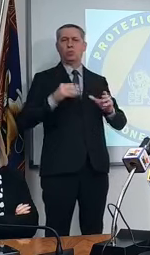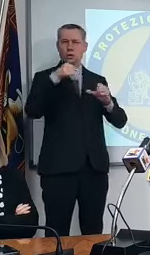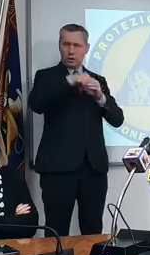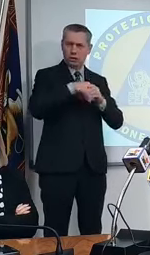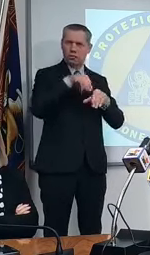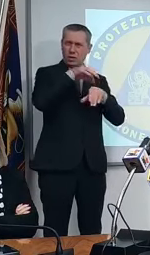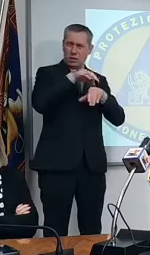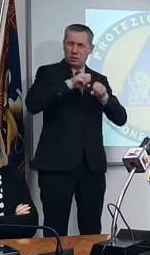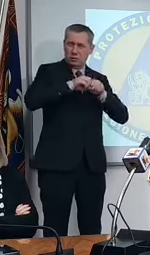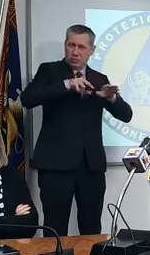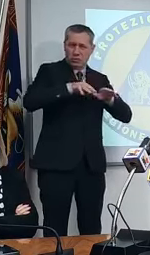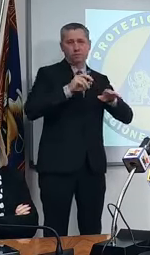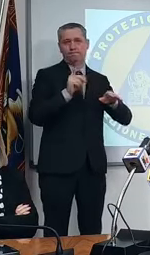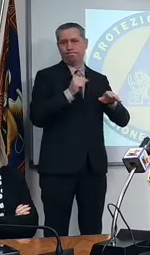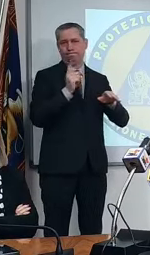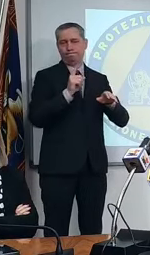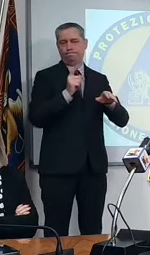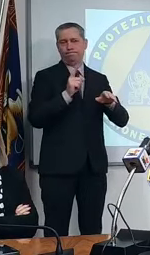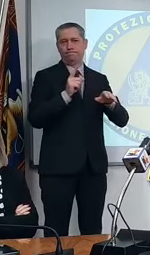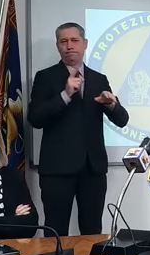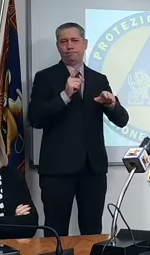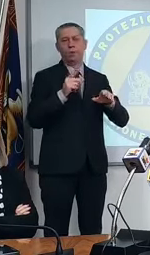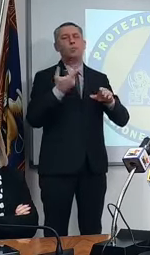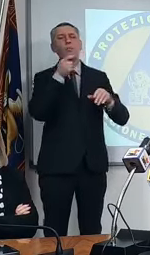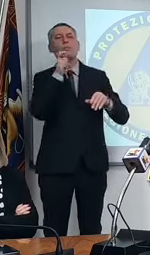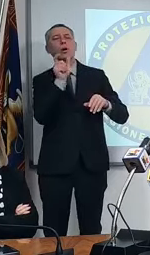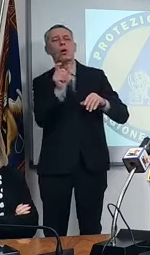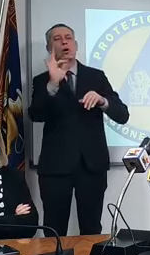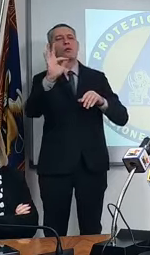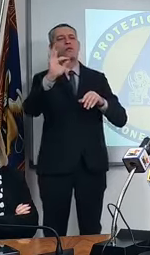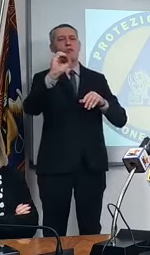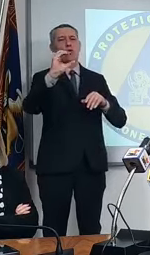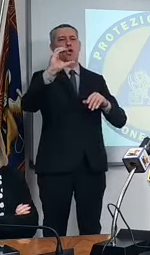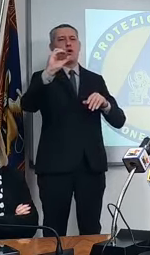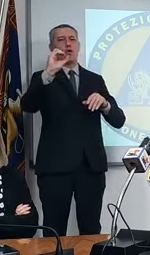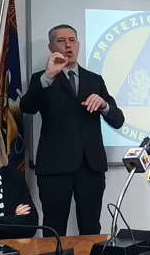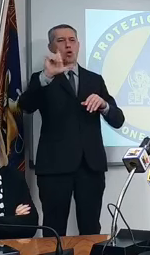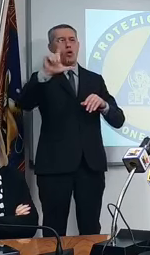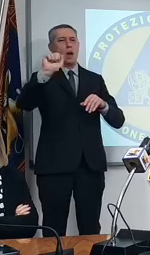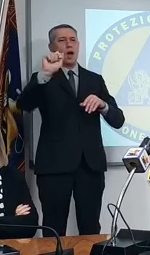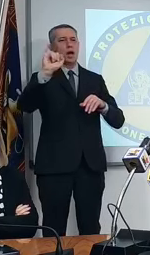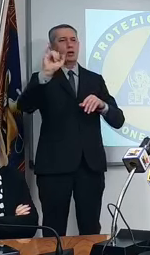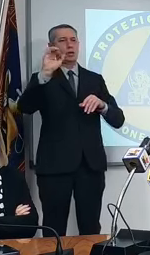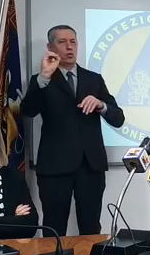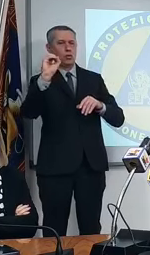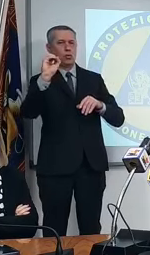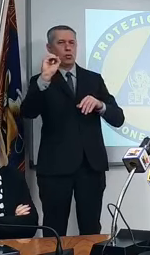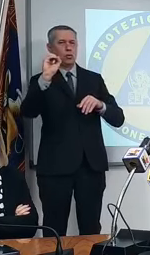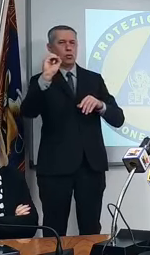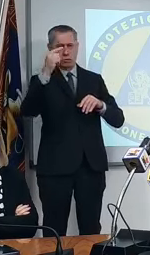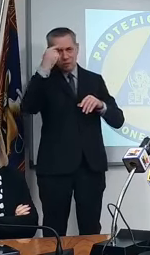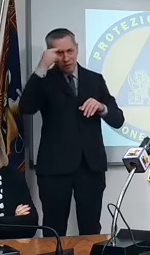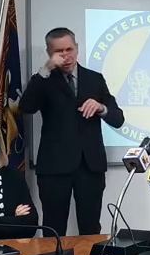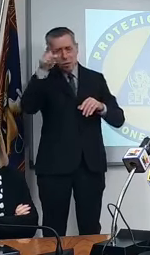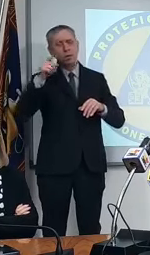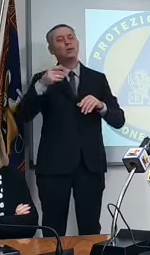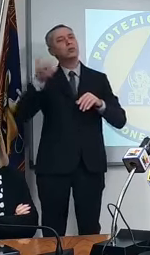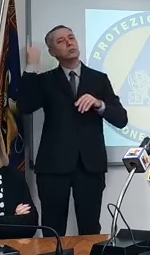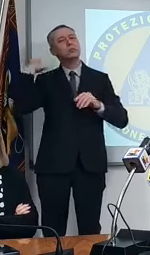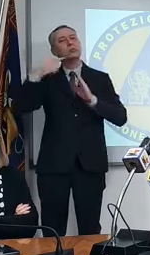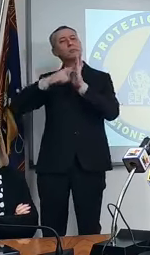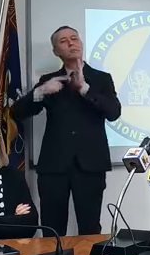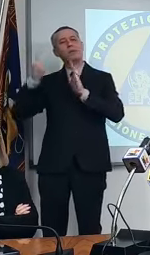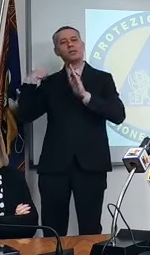conosciamo la parola focolaio nelle strutture sanitarie. Vi ricordate a dicembre,